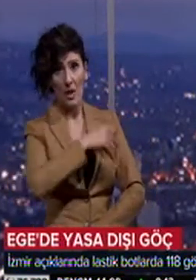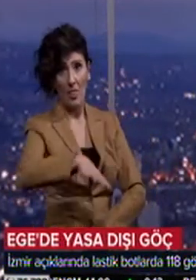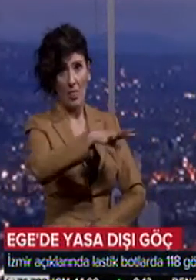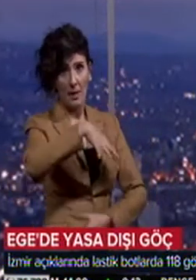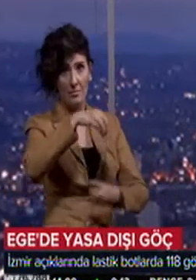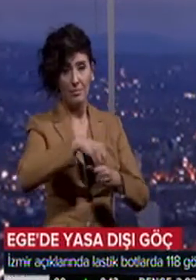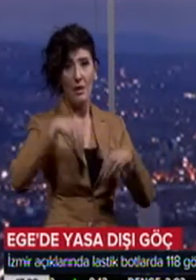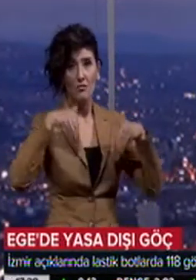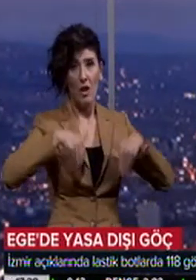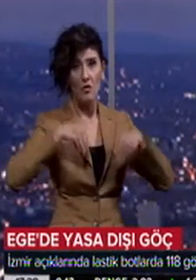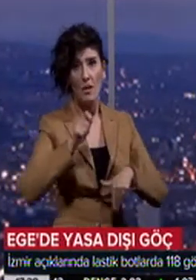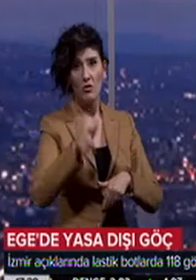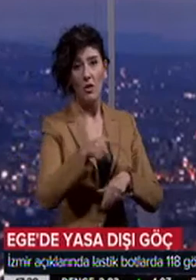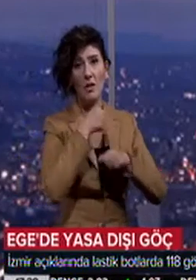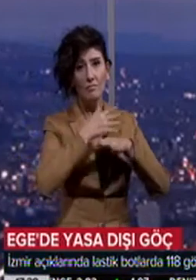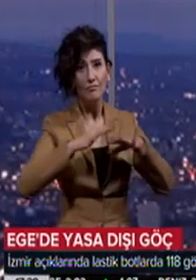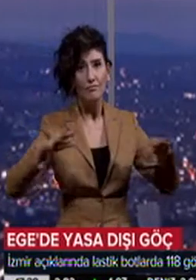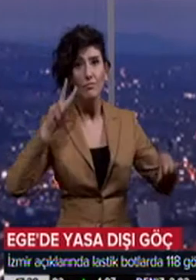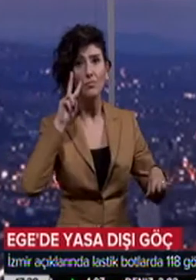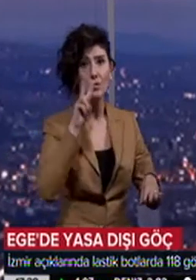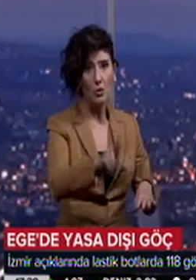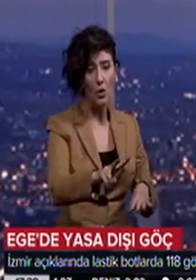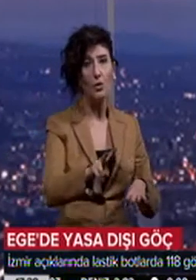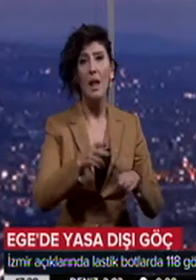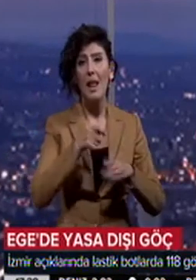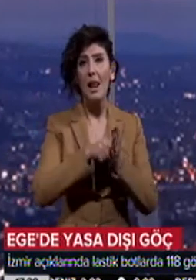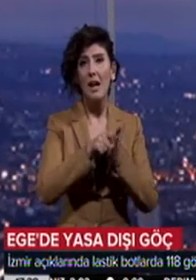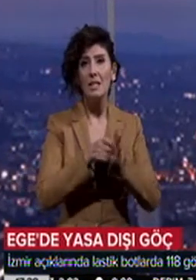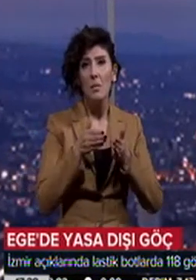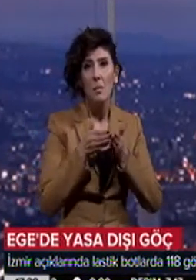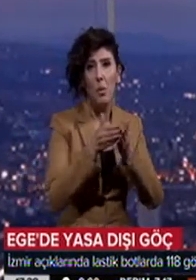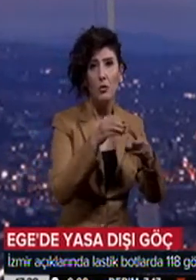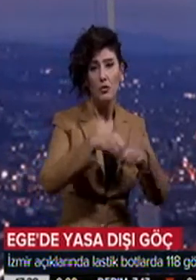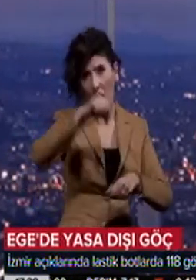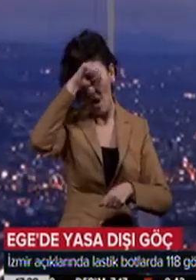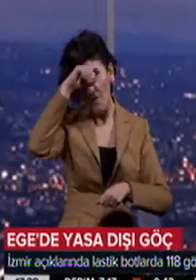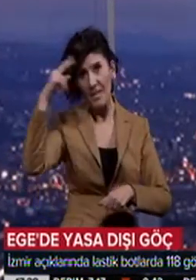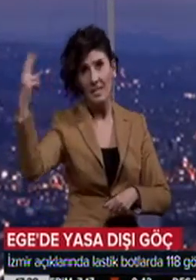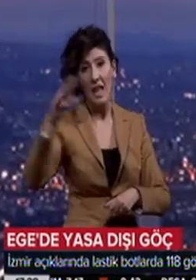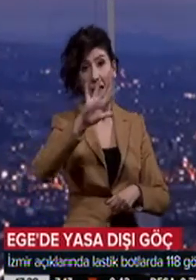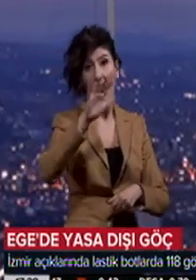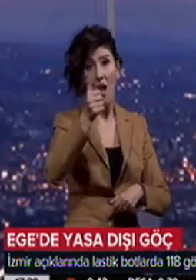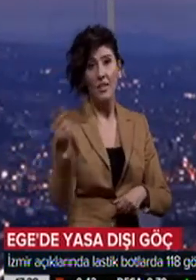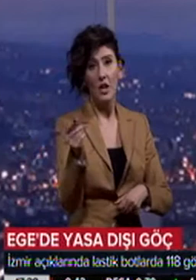Çeşme ilçesi açıklarında tespit edilen bir lastik bot içinde de Afganistan uyruklu 56 göçmeni yakaladı.